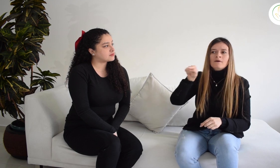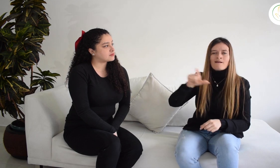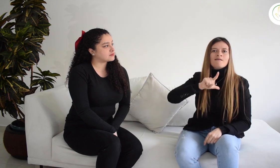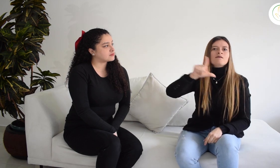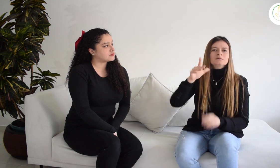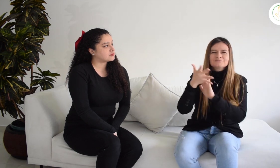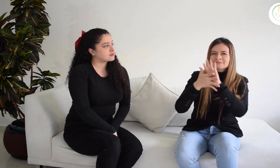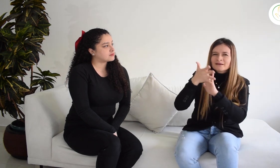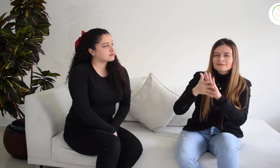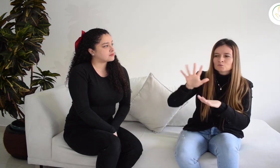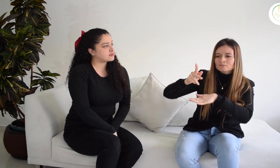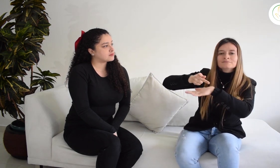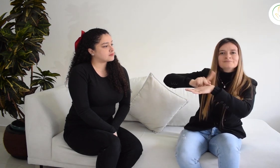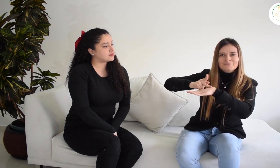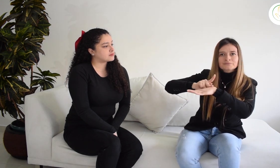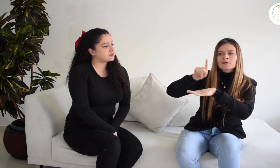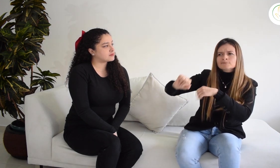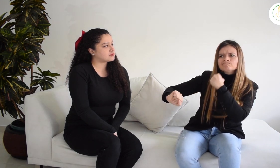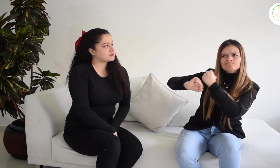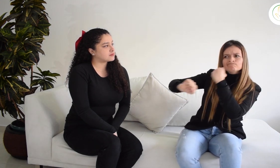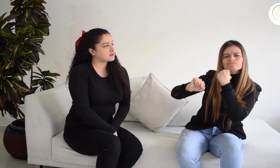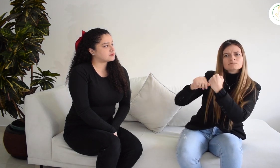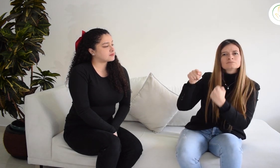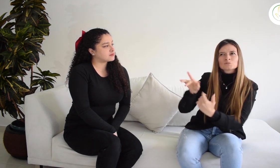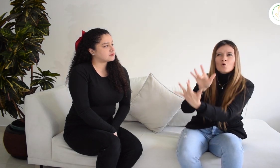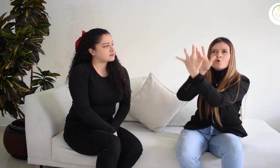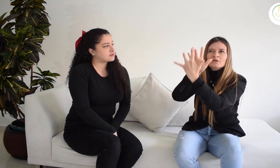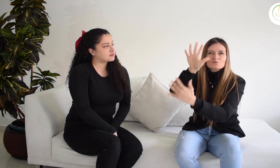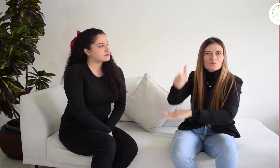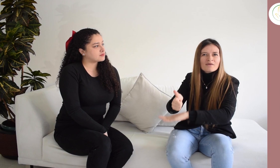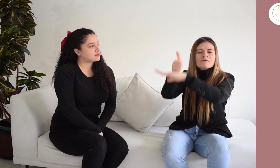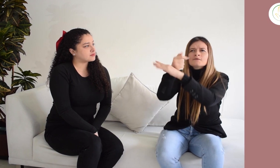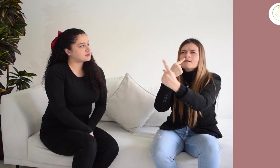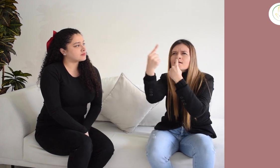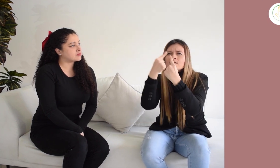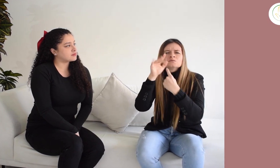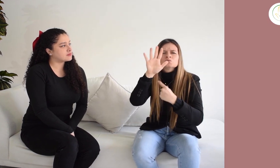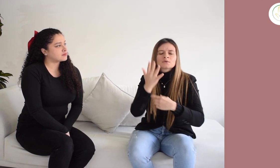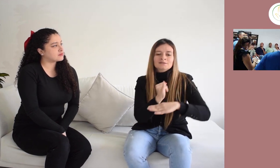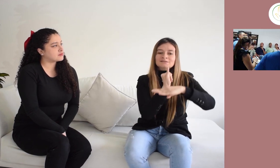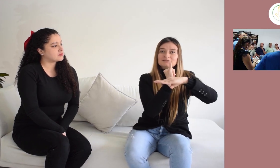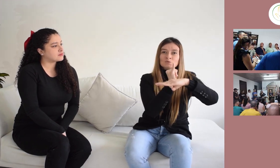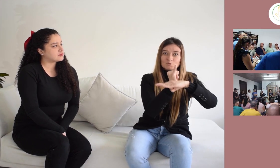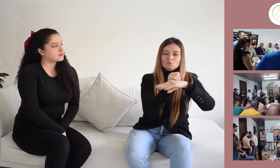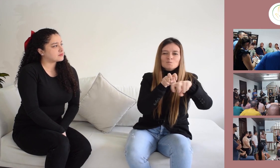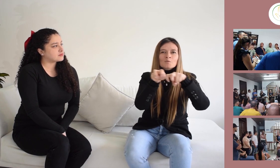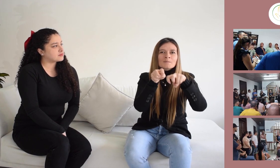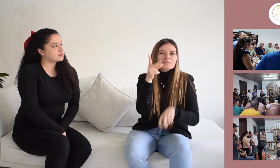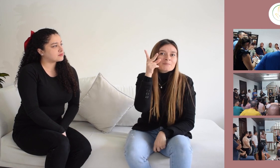territorio, Caterine, esta es su seña, gestionó el contacto del director del Instituto de Movilidad de Pereira y logramos que